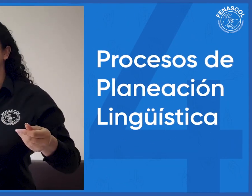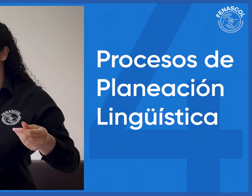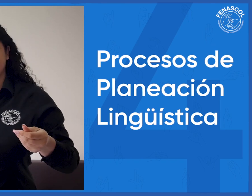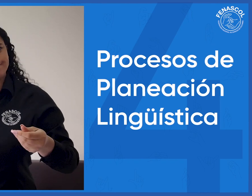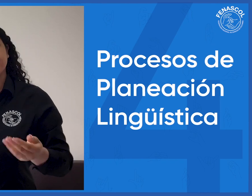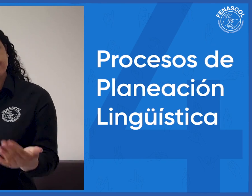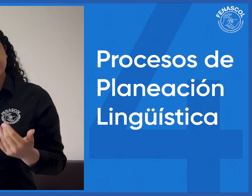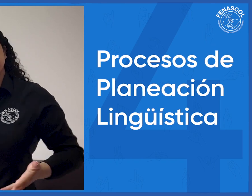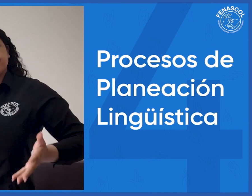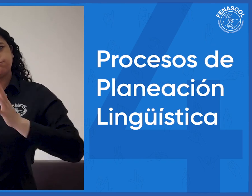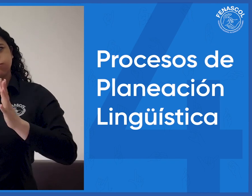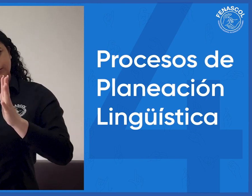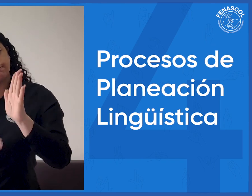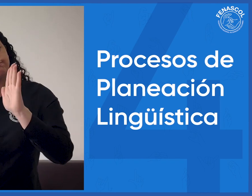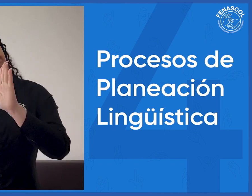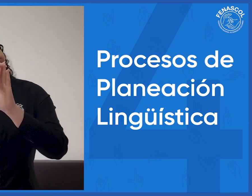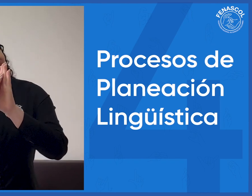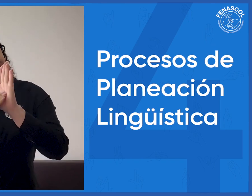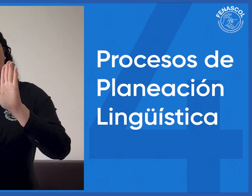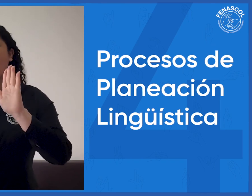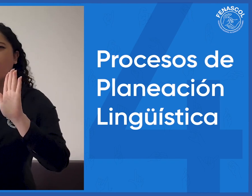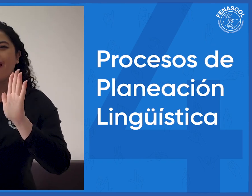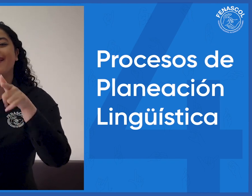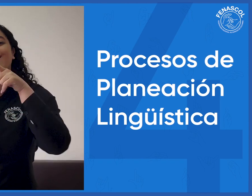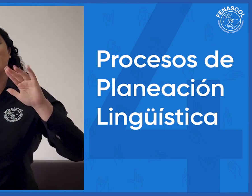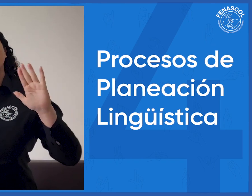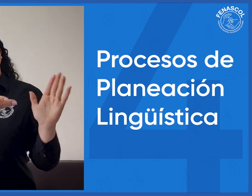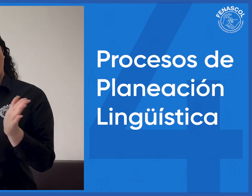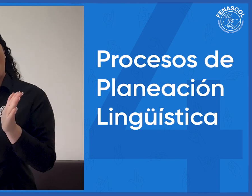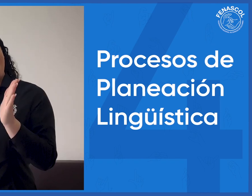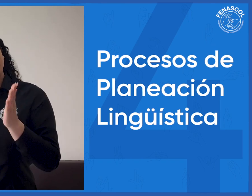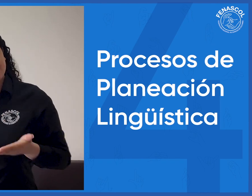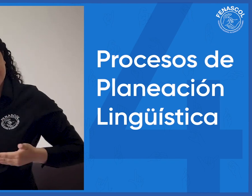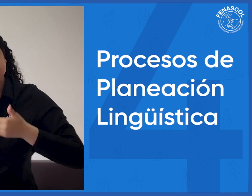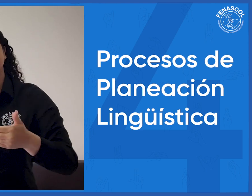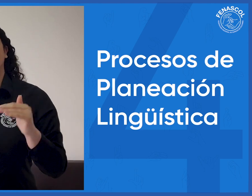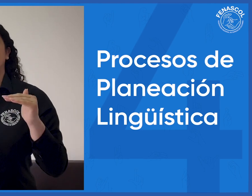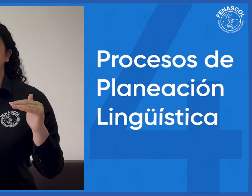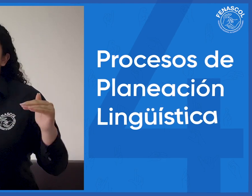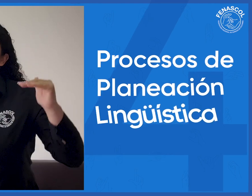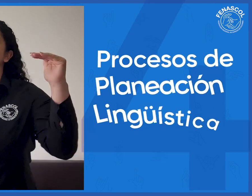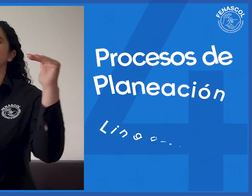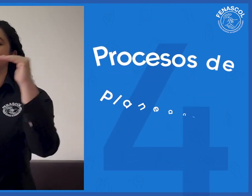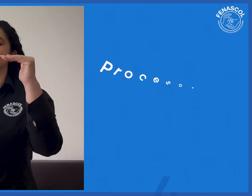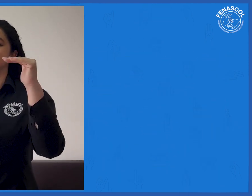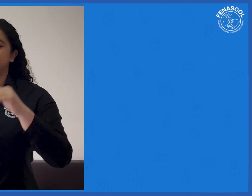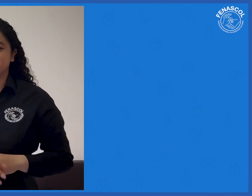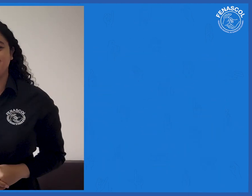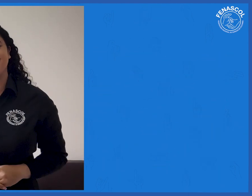incorporado en su agenda los procesos de planeación lingüística necesarios para mejorar el estatus de la